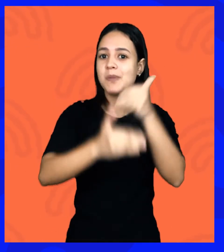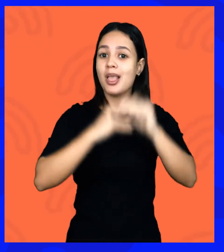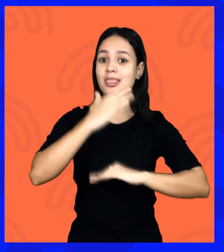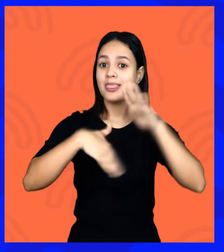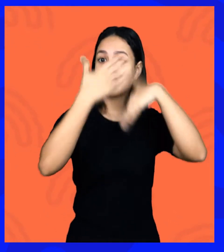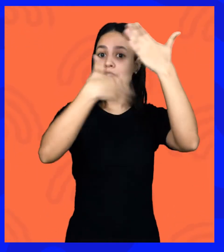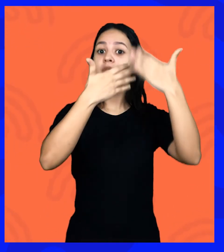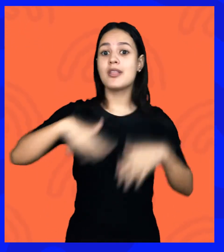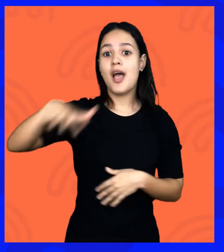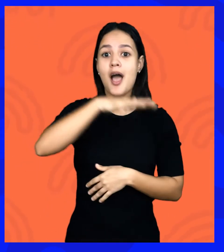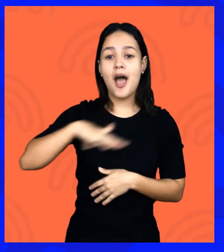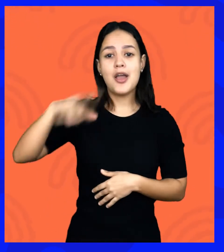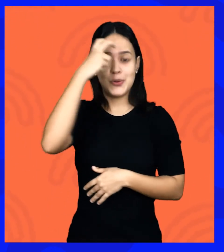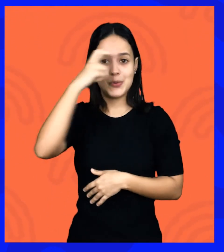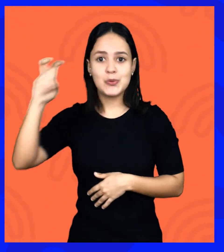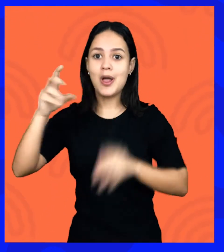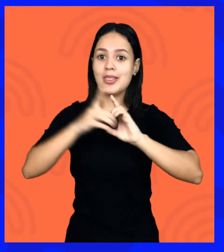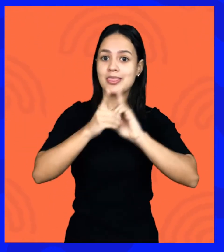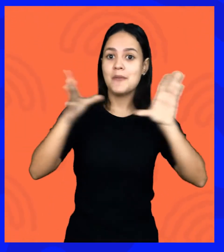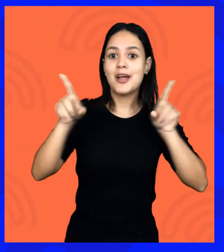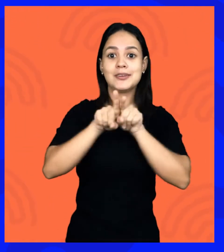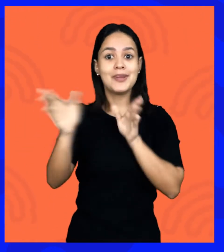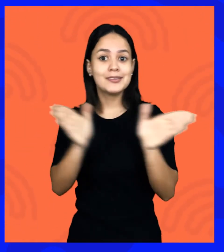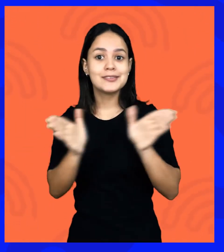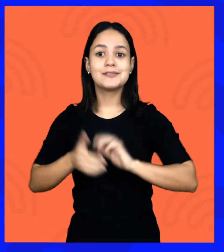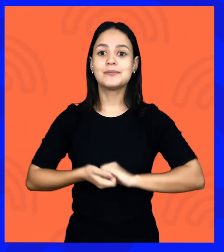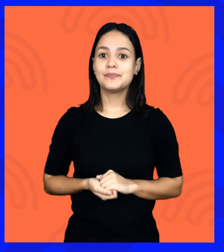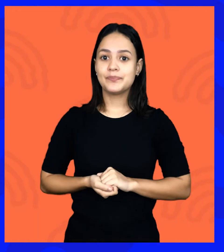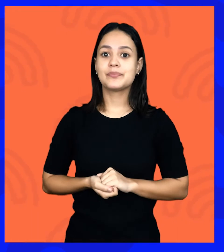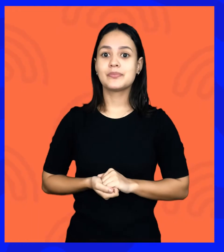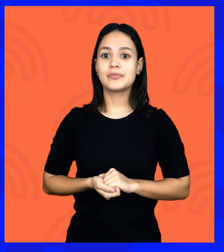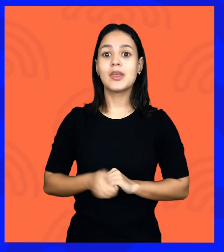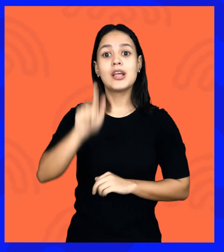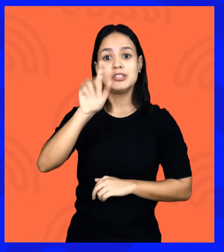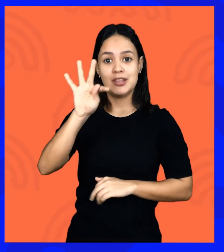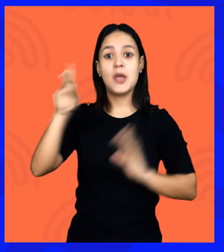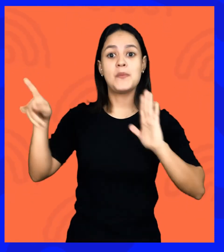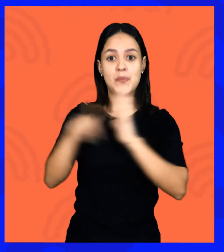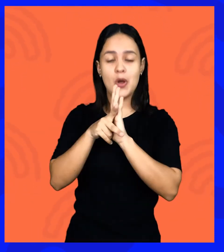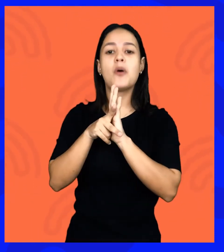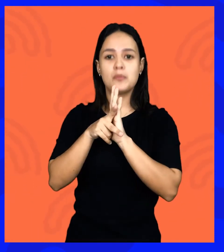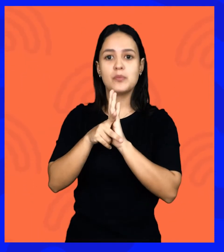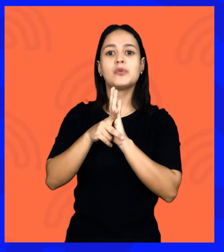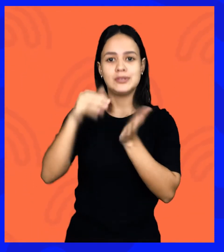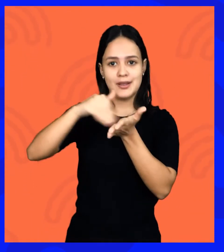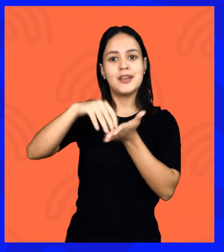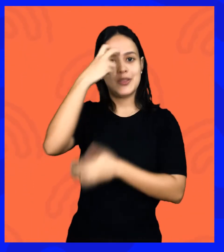isso aí construindo um cenário cultural mais democrático e mais acessível. O GT então está instituído pela Secretaria da Cultura